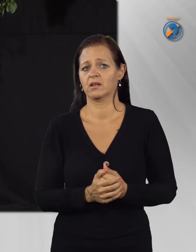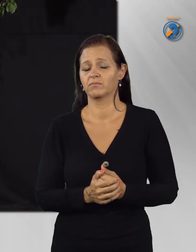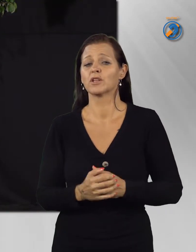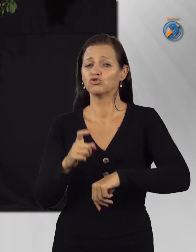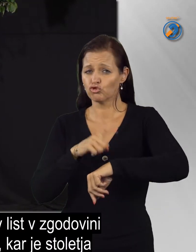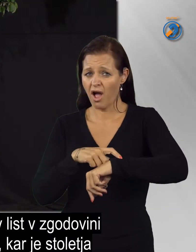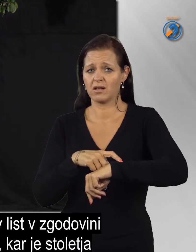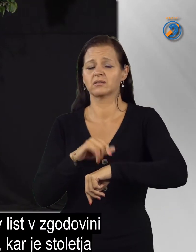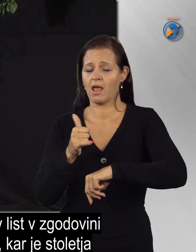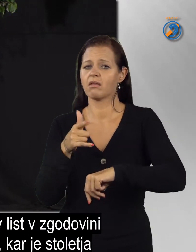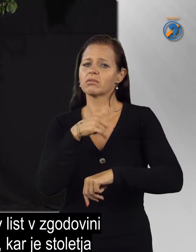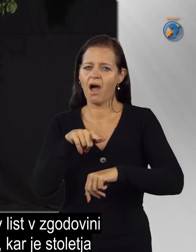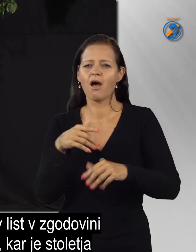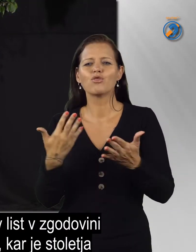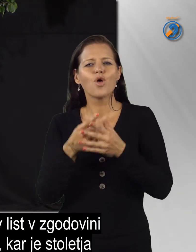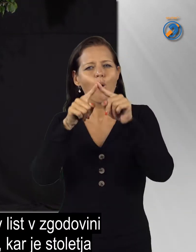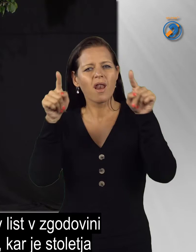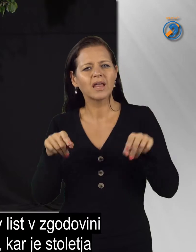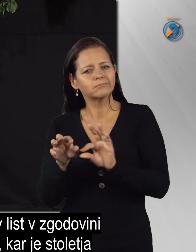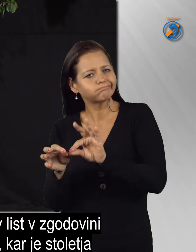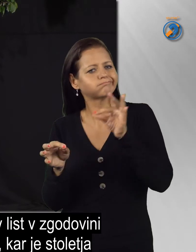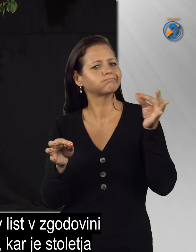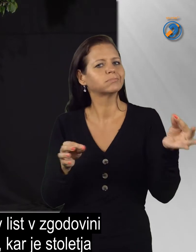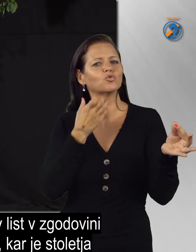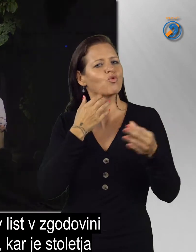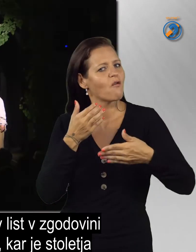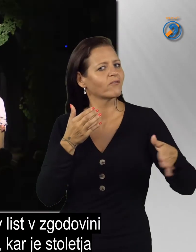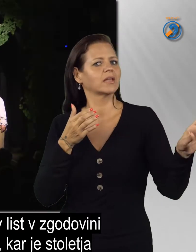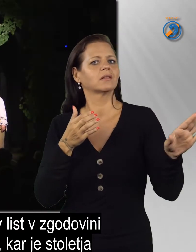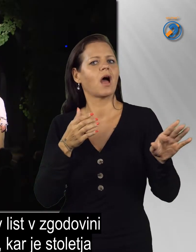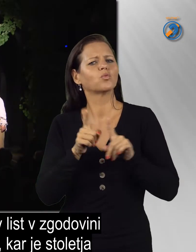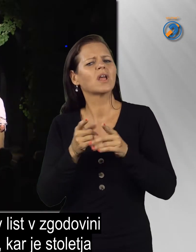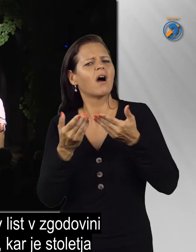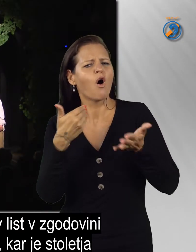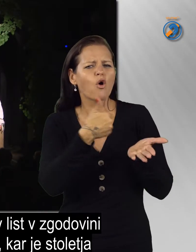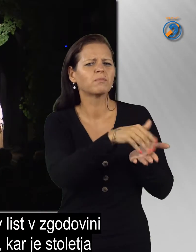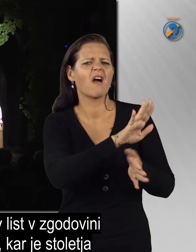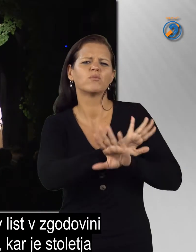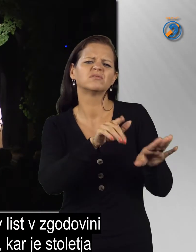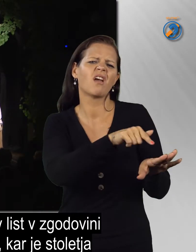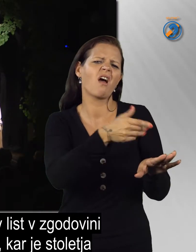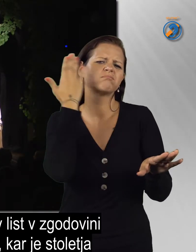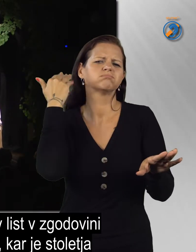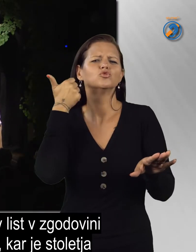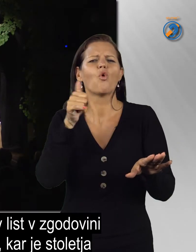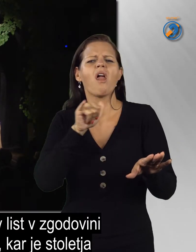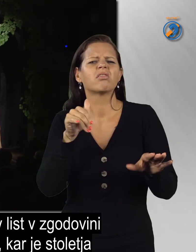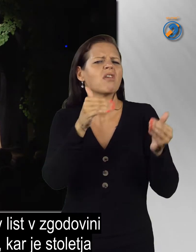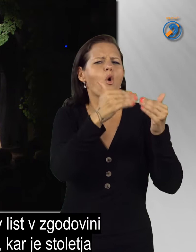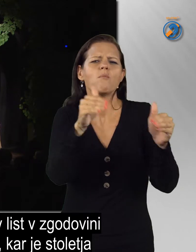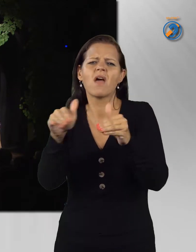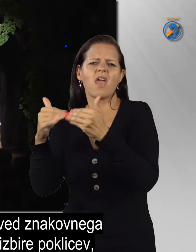Čas je, da obrnemo nov list v zgodovini in odpravimo vse tisto, kar je stoletja